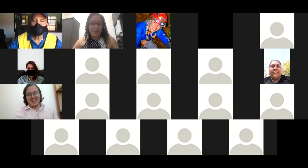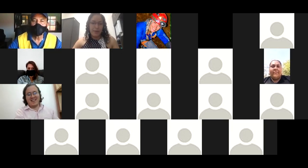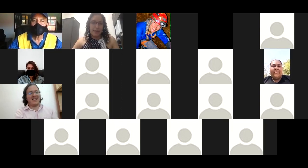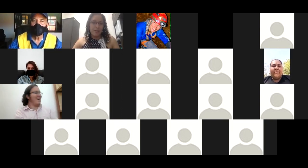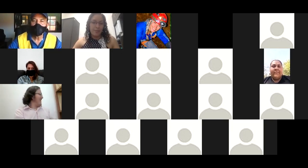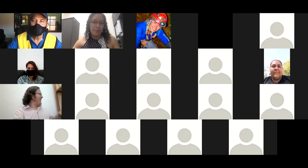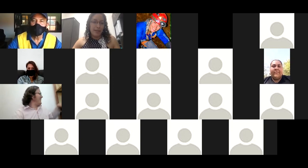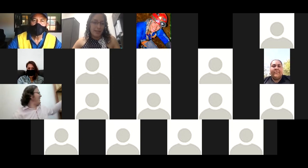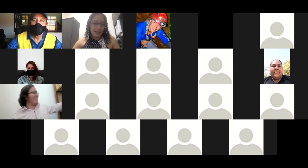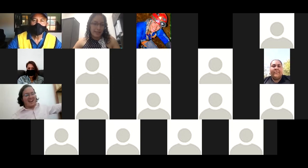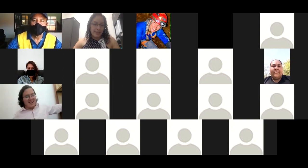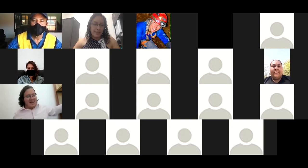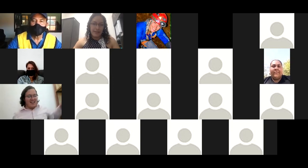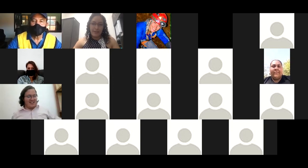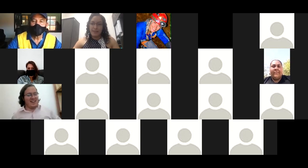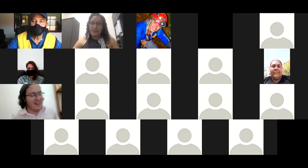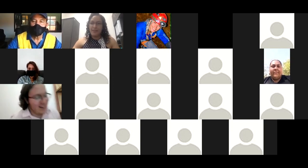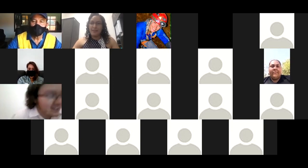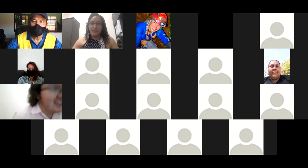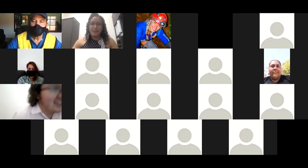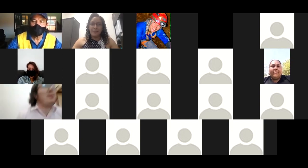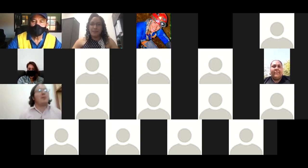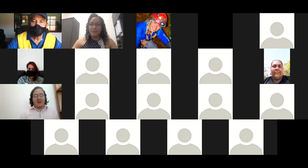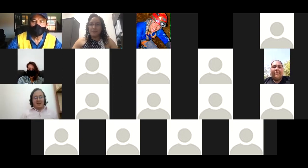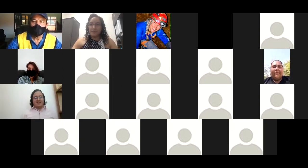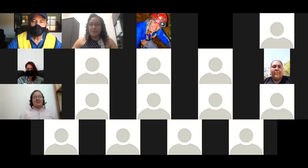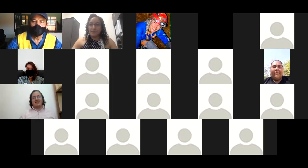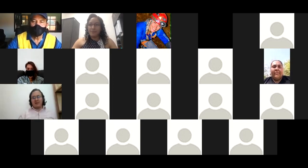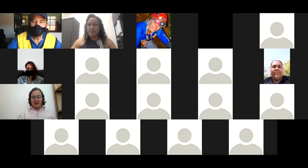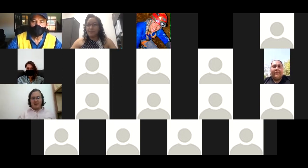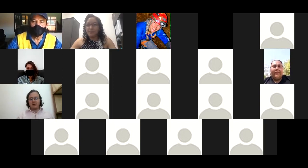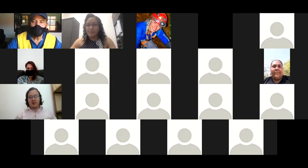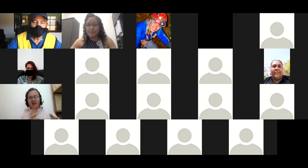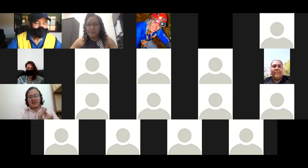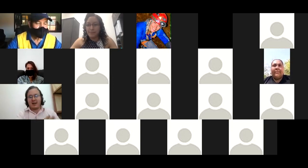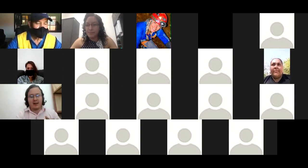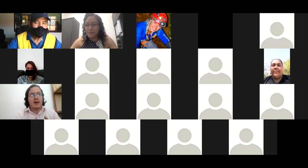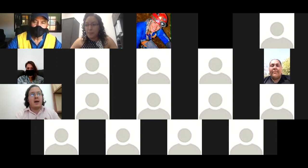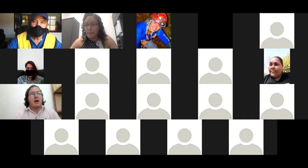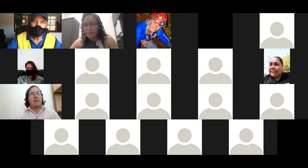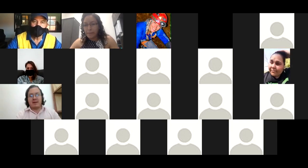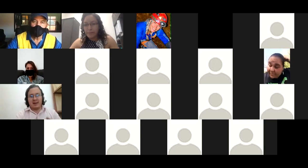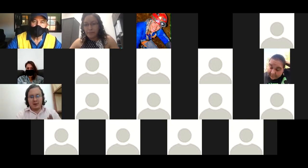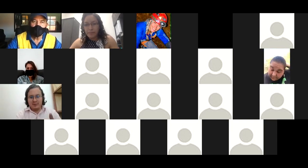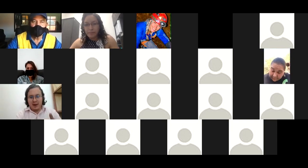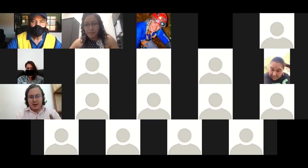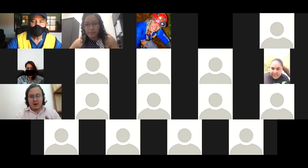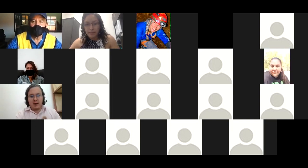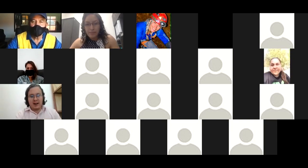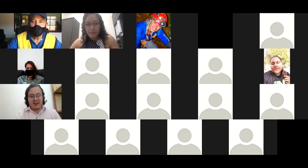Bienvenido. ¿Qué tal? Sí, ya estamos aquí. Muchas gracias. Me presento. Mi nombre es